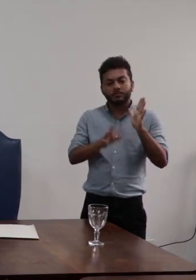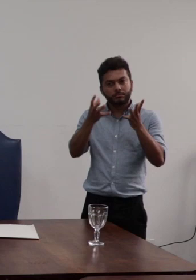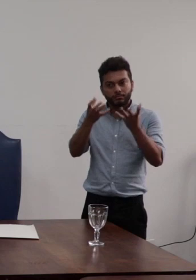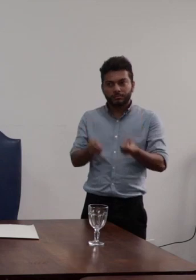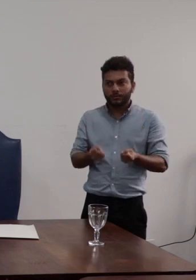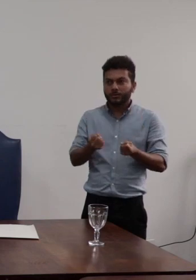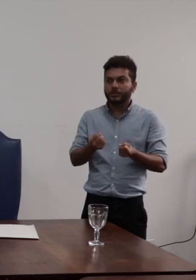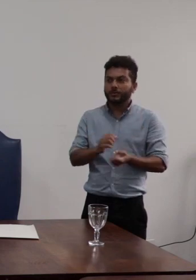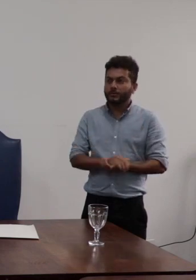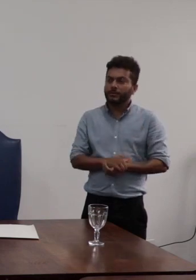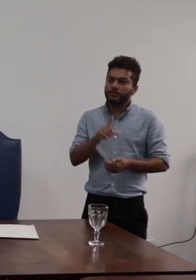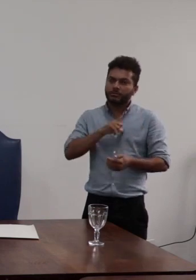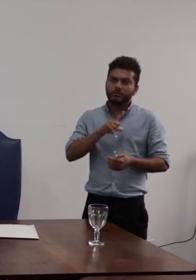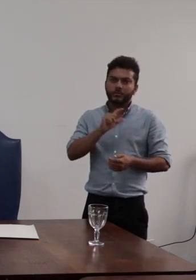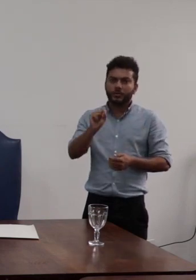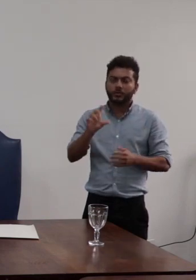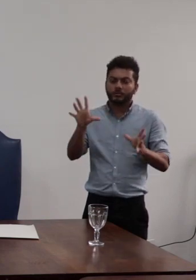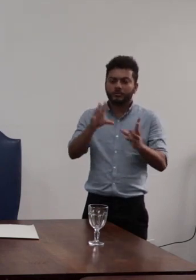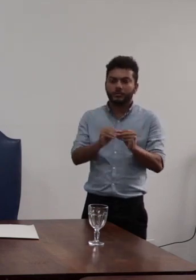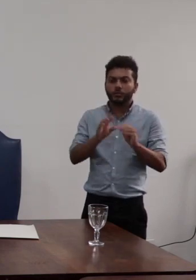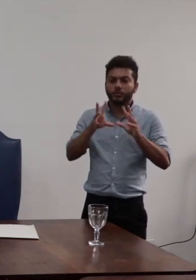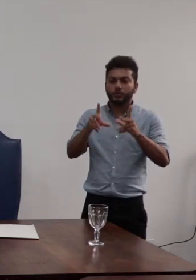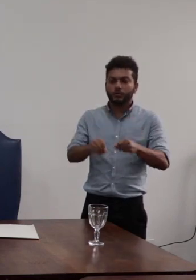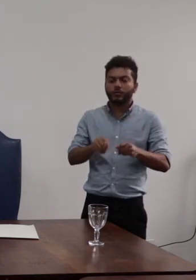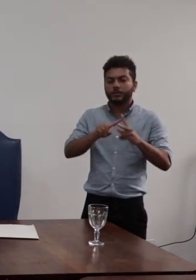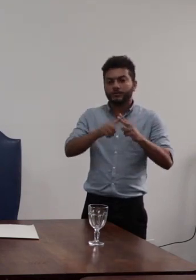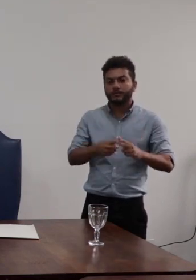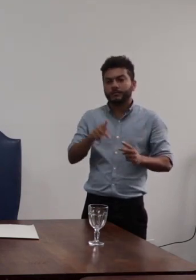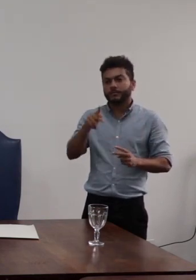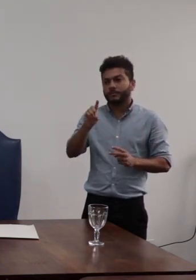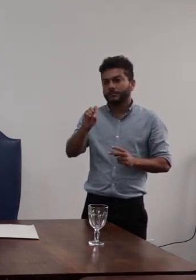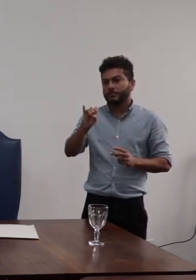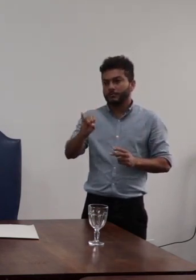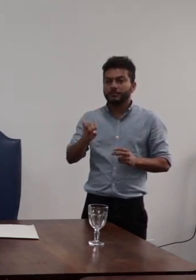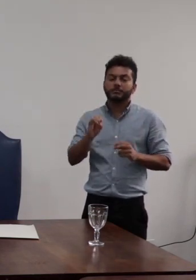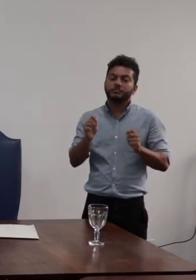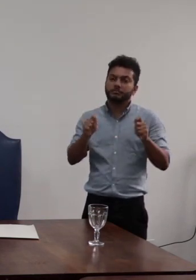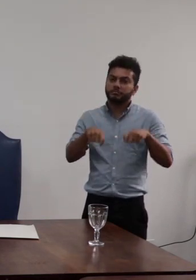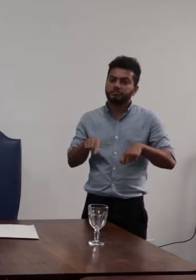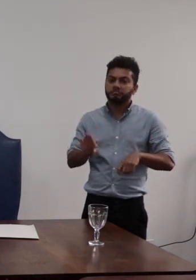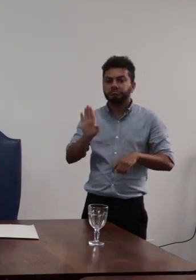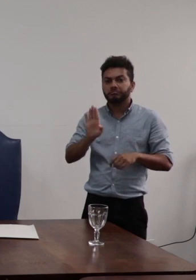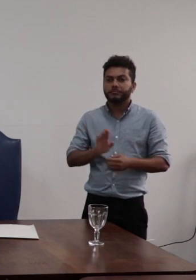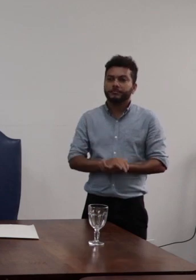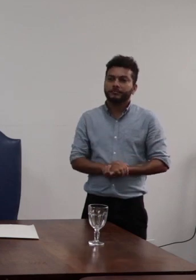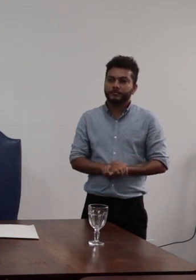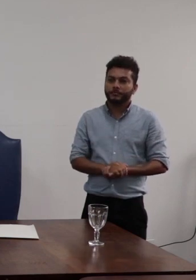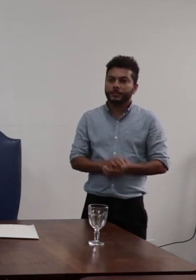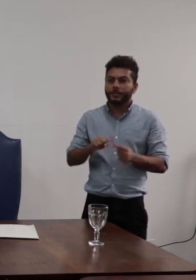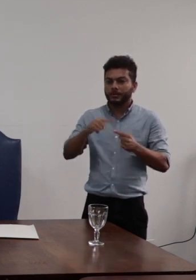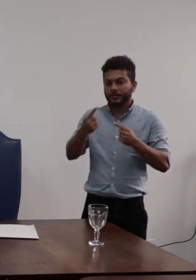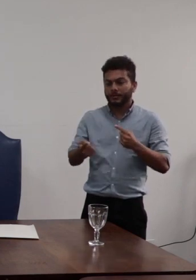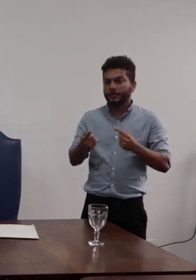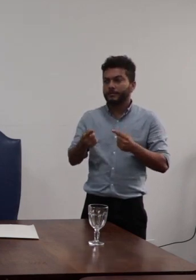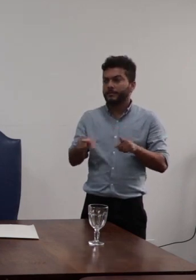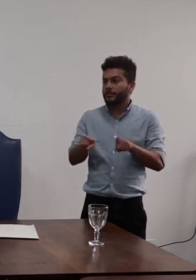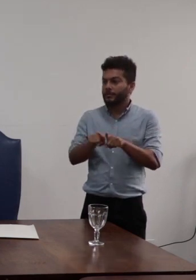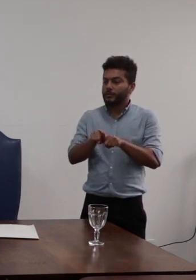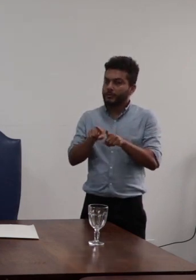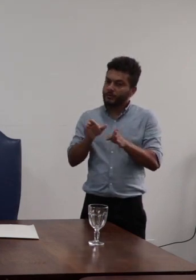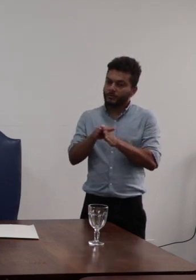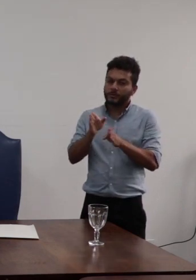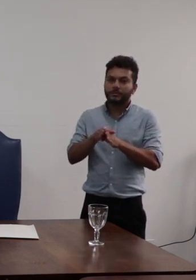sistemativa toda a revisão do PDI que se manifestem na sequência irei convidar possíveis